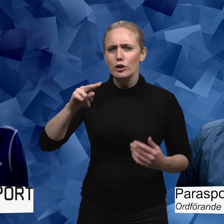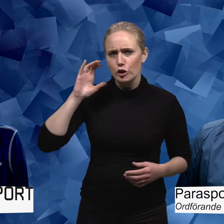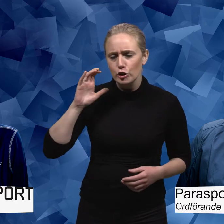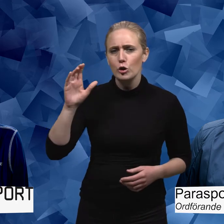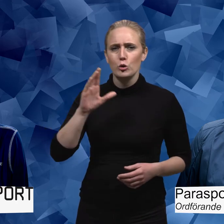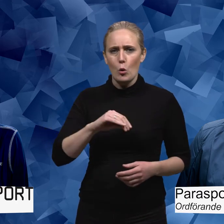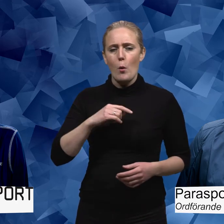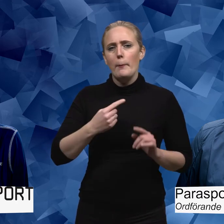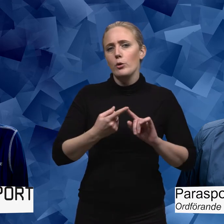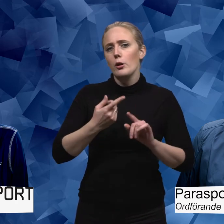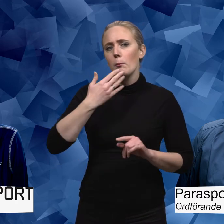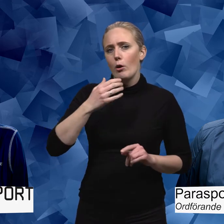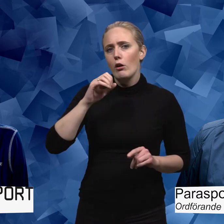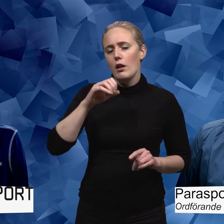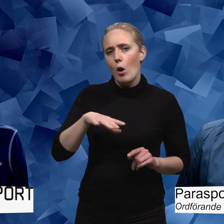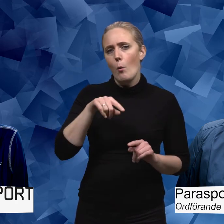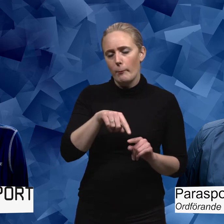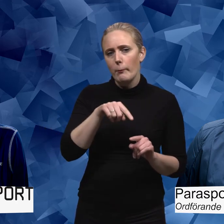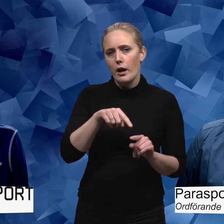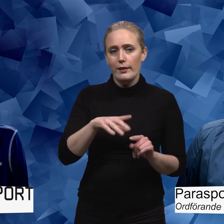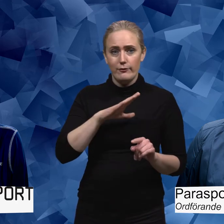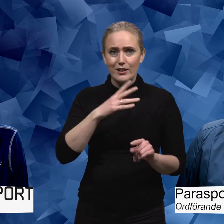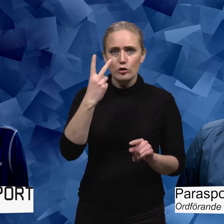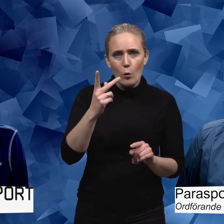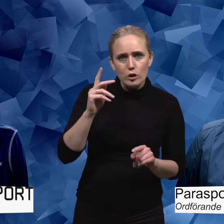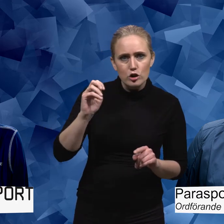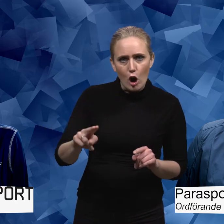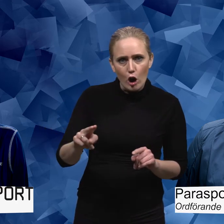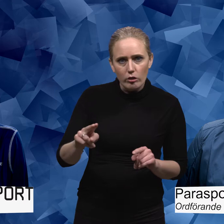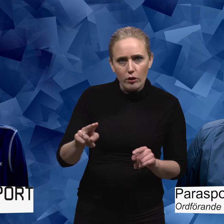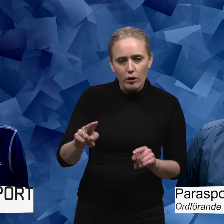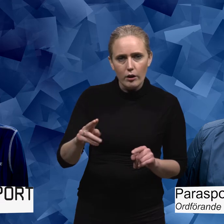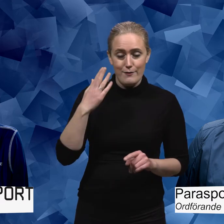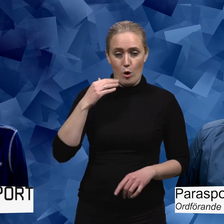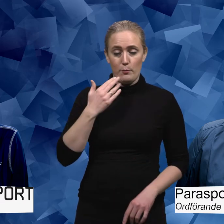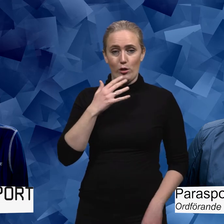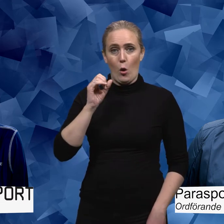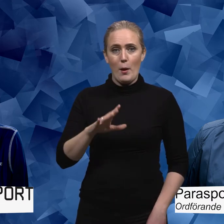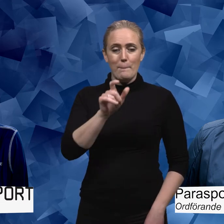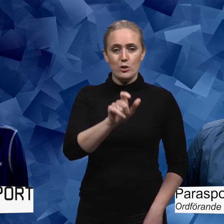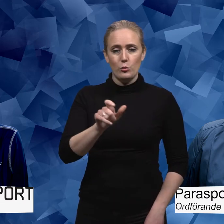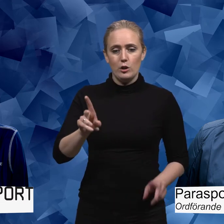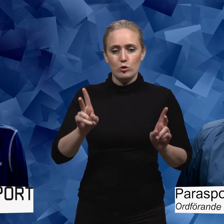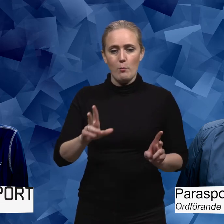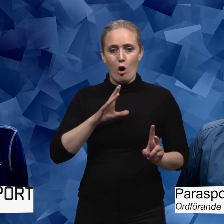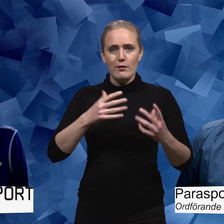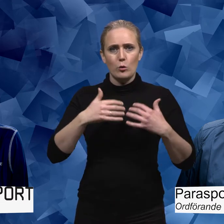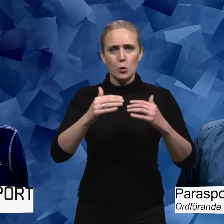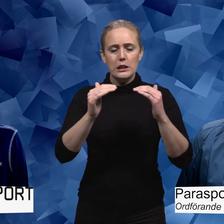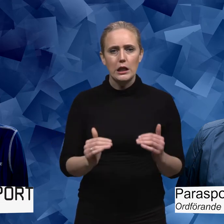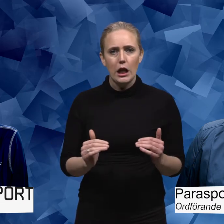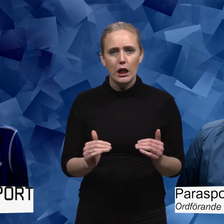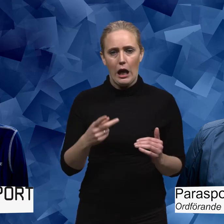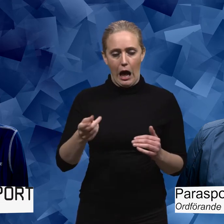i alla fall, så var det inte så länge sedan som man överhuvudtaget började prata om att det fanns två kön. Utan ofta pratade man om personer med